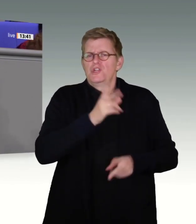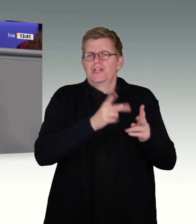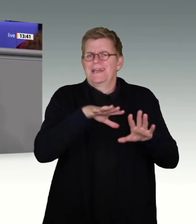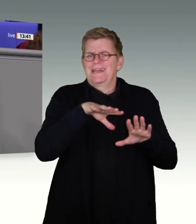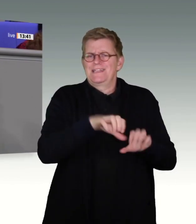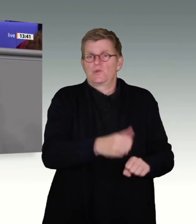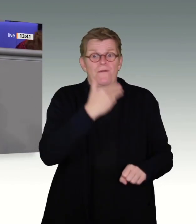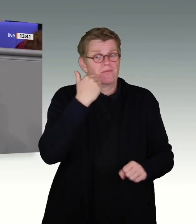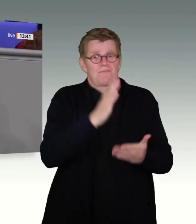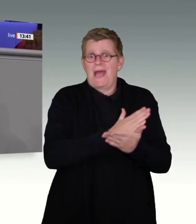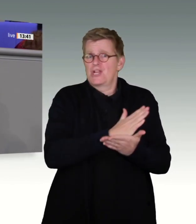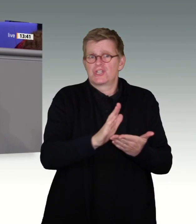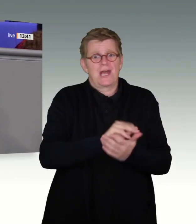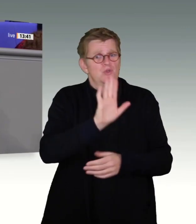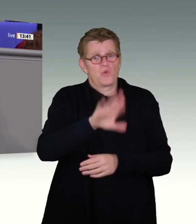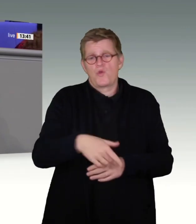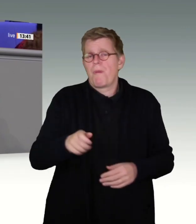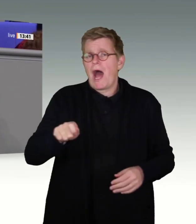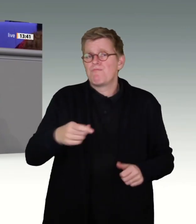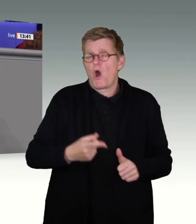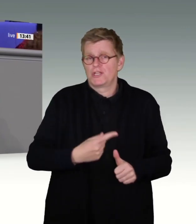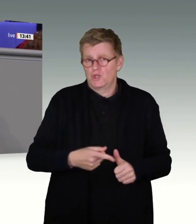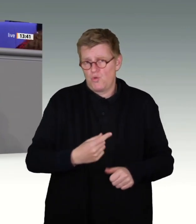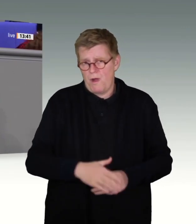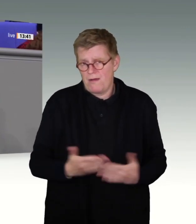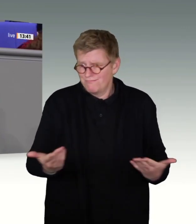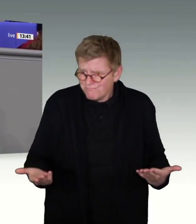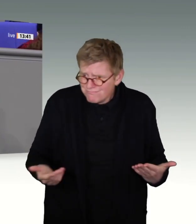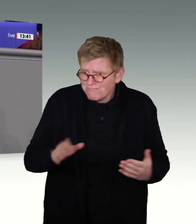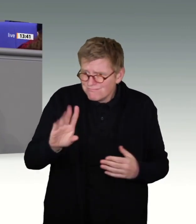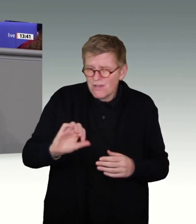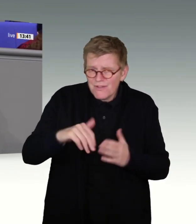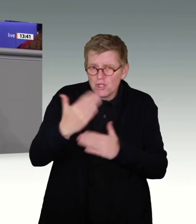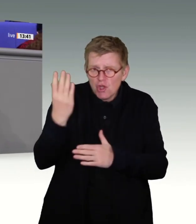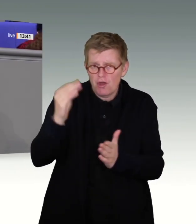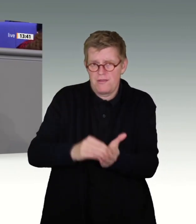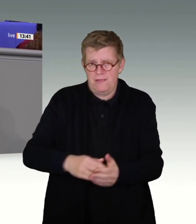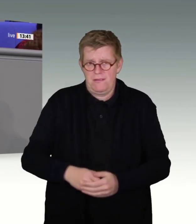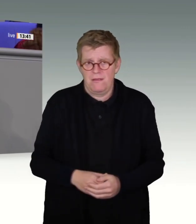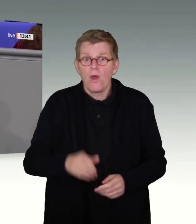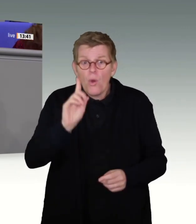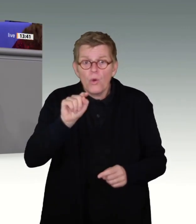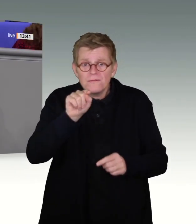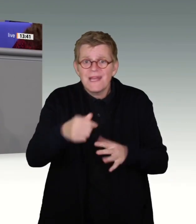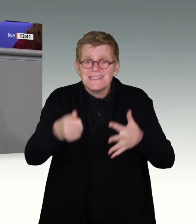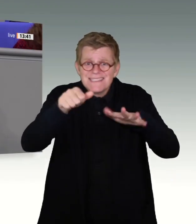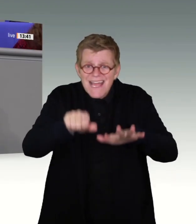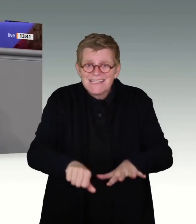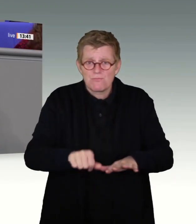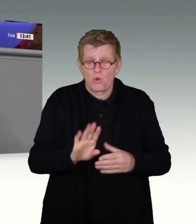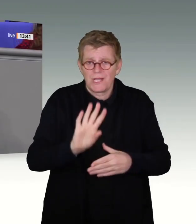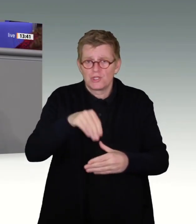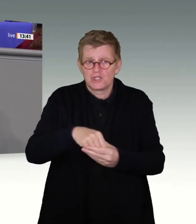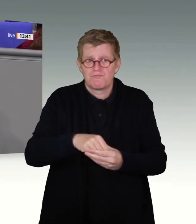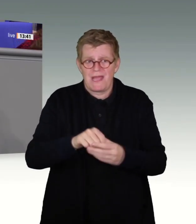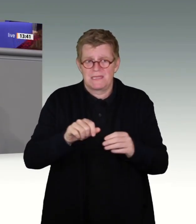Kollegen. Und Sie fordern eine sechsmonatige Speicherverpflichtung. Ich lese Ihnen auch das nochmal vor aus dem Urteil, wenn Sie erlauben, Frau